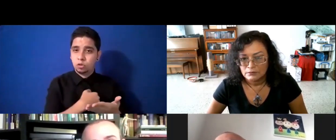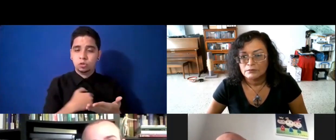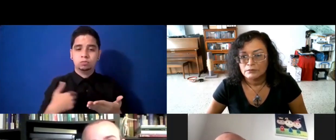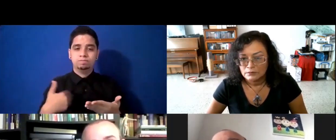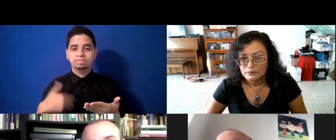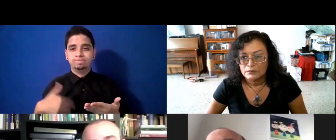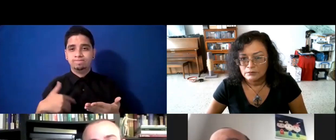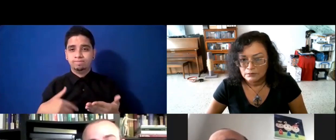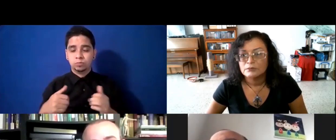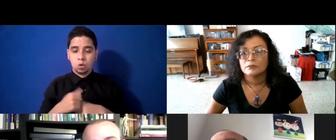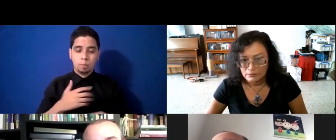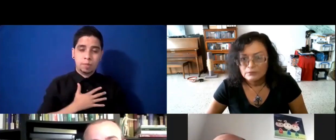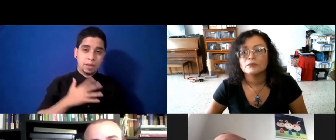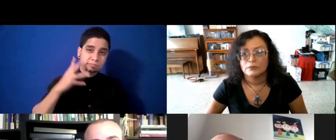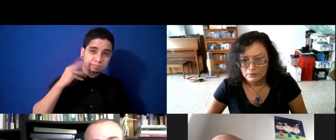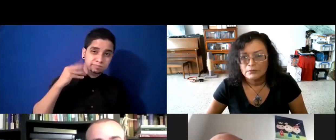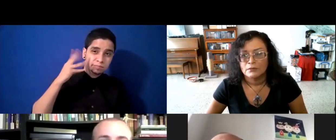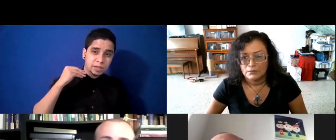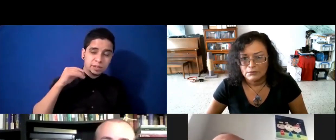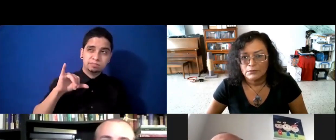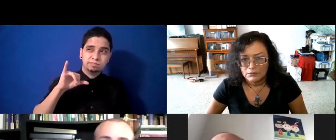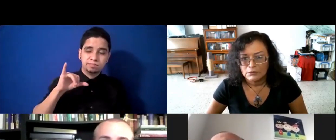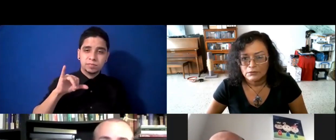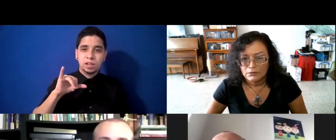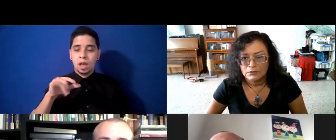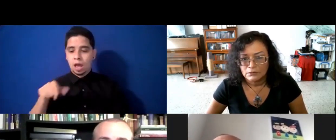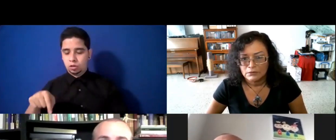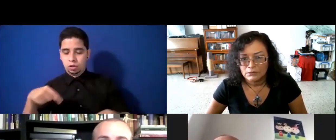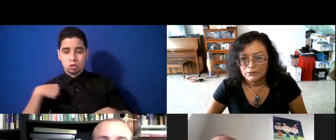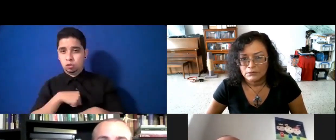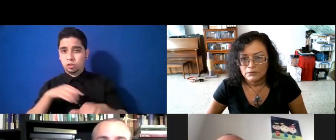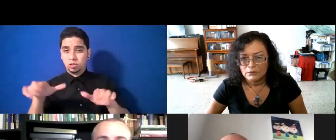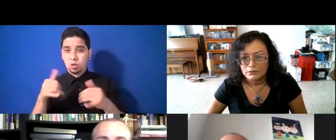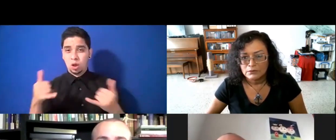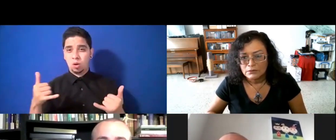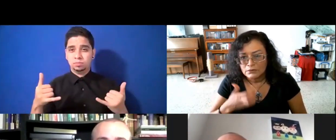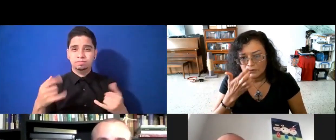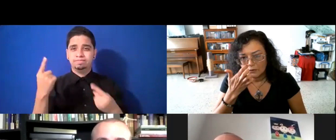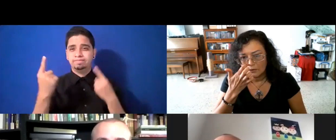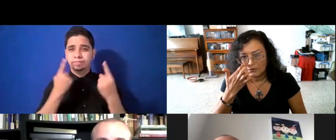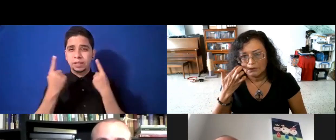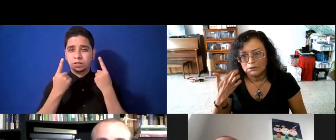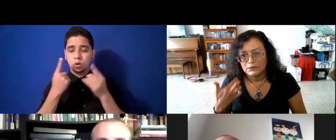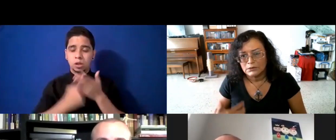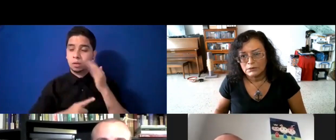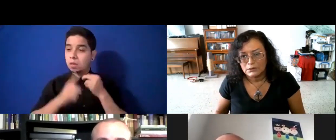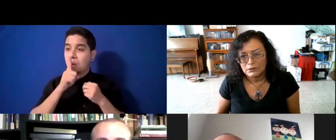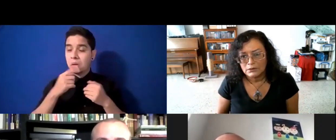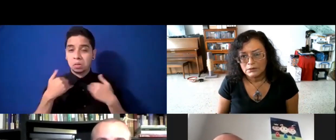experiencia de la industria farmacéutica, a esto que estamos haciendo ahora, pues, creo que nos ha dado, esa experiencia,